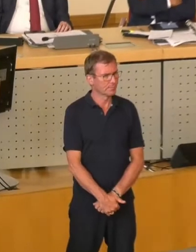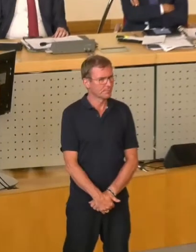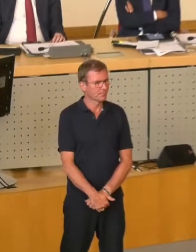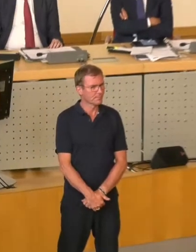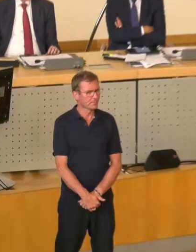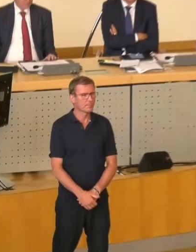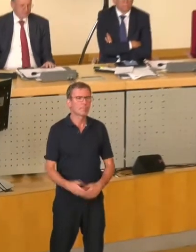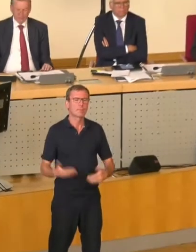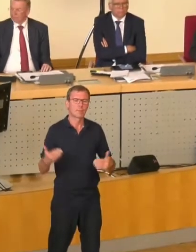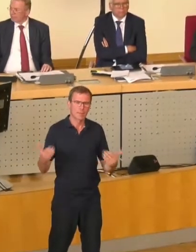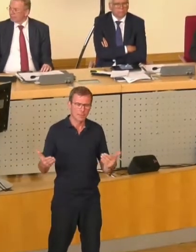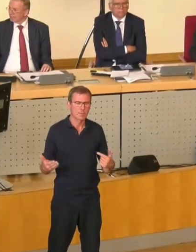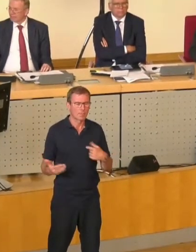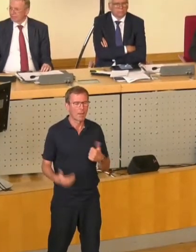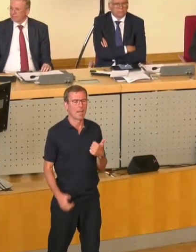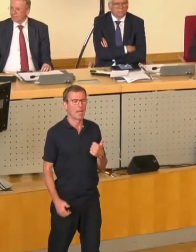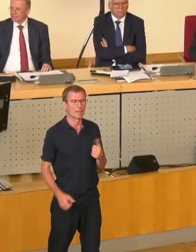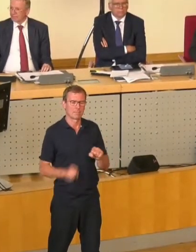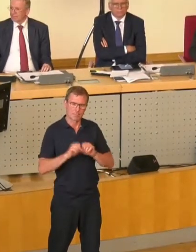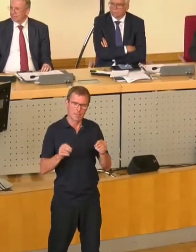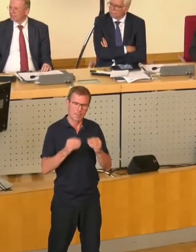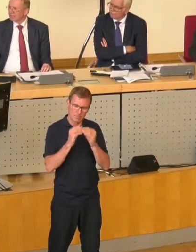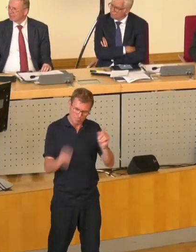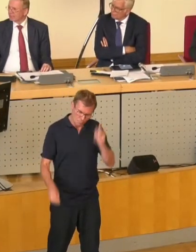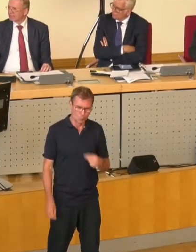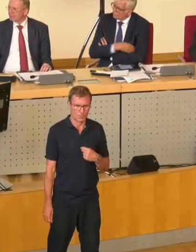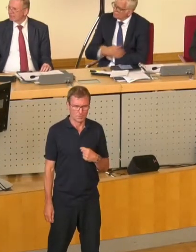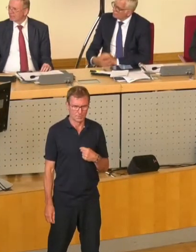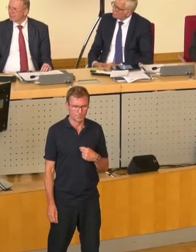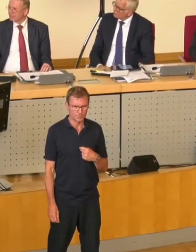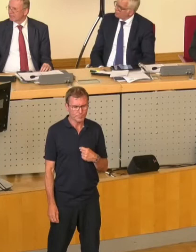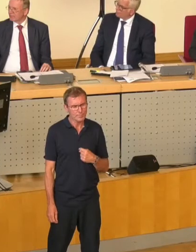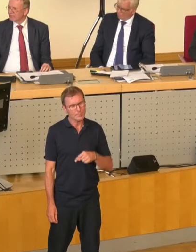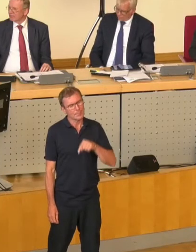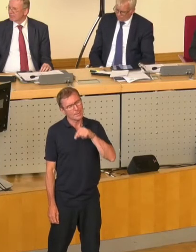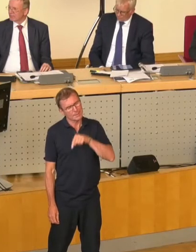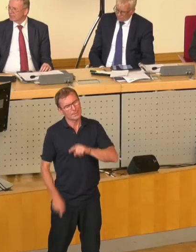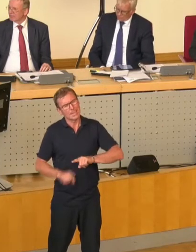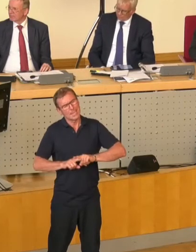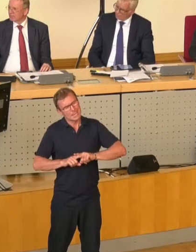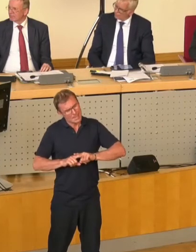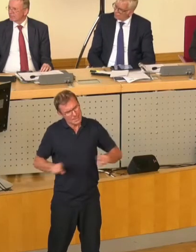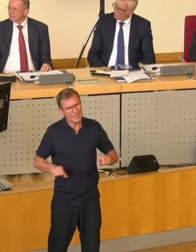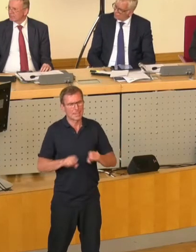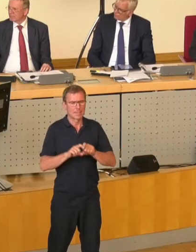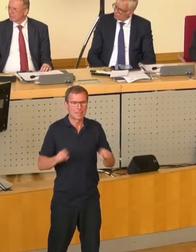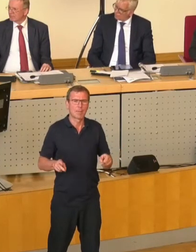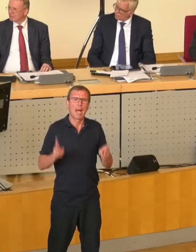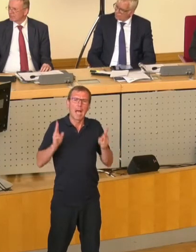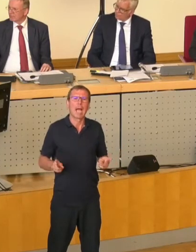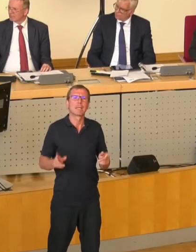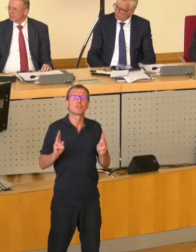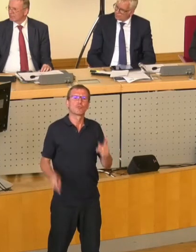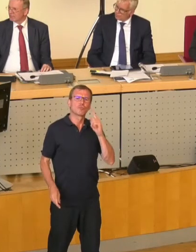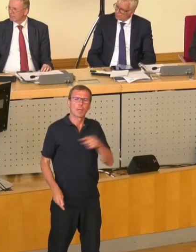Also gestatten Sie mir mal an dieser Stelle nochmal sehr deutlich zu werden. Es geht hier überhaupt nie um die Rechte des Stadtrates